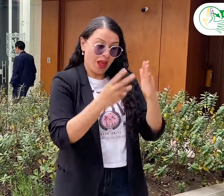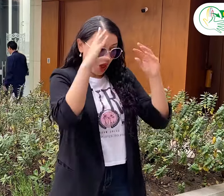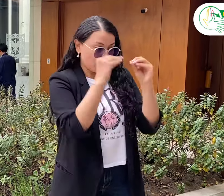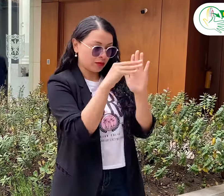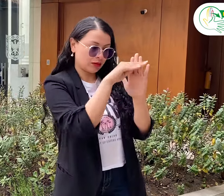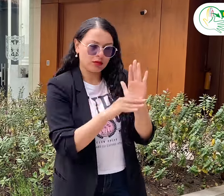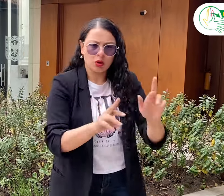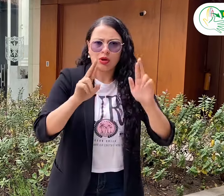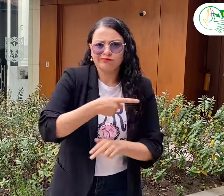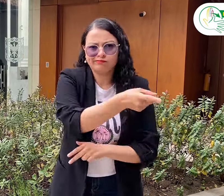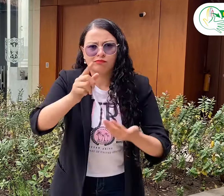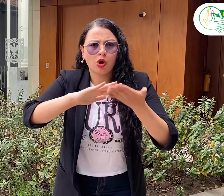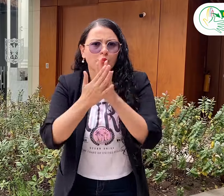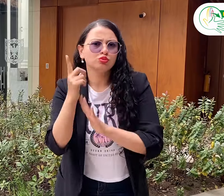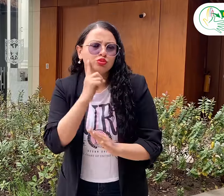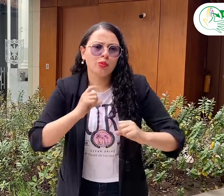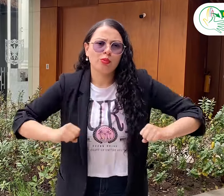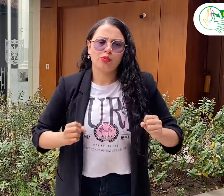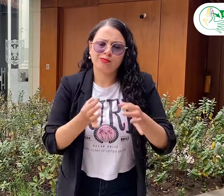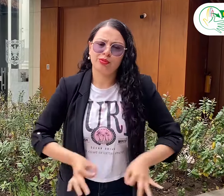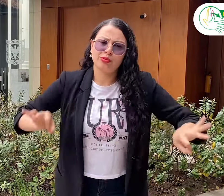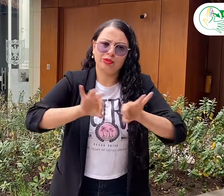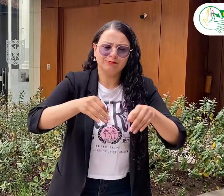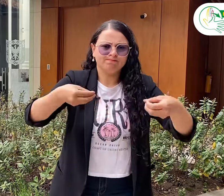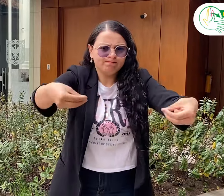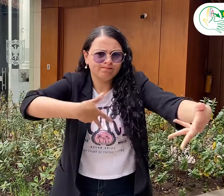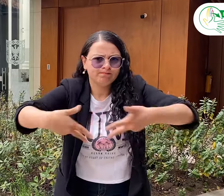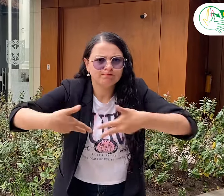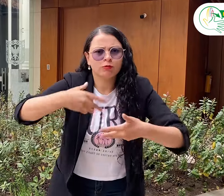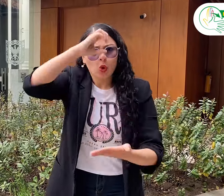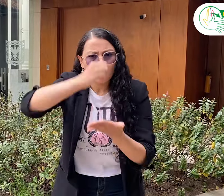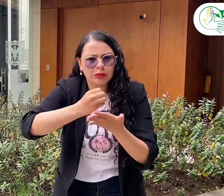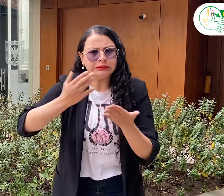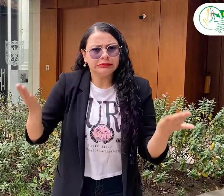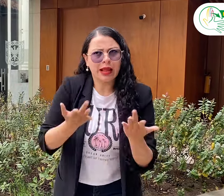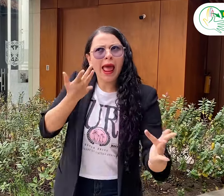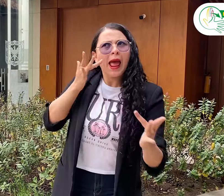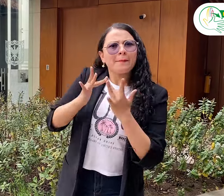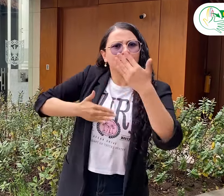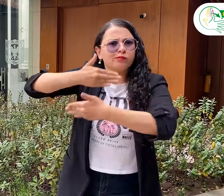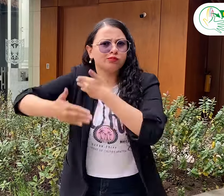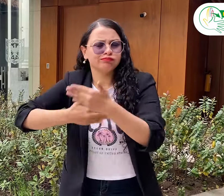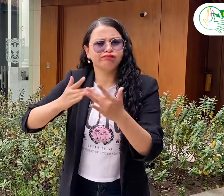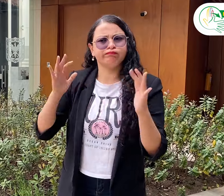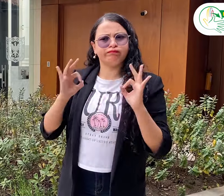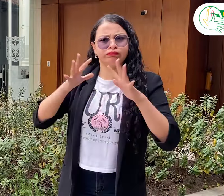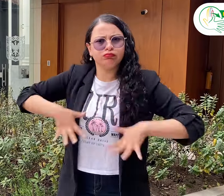Sus opiniones, aportes en relación a los servicios de interpretación en Bogotá son valiosos para compartirlos en mesas de